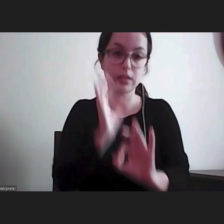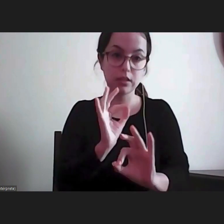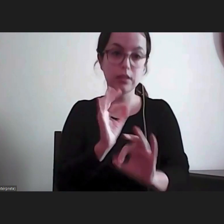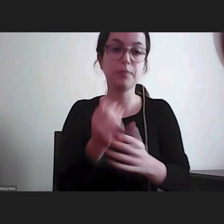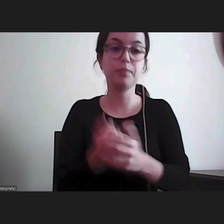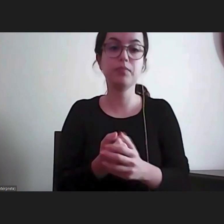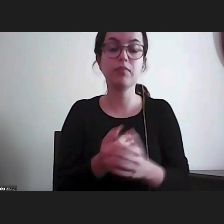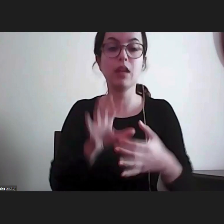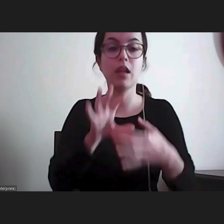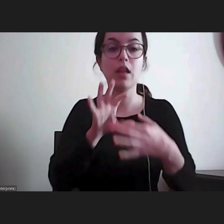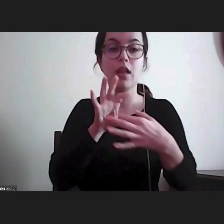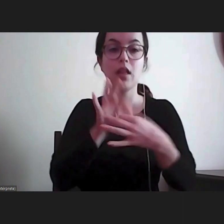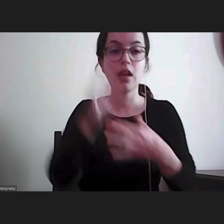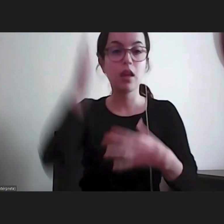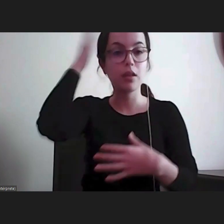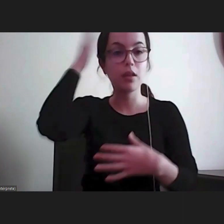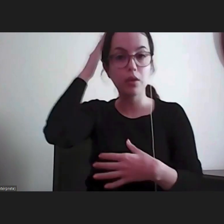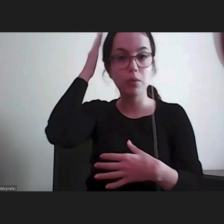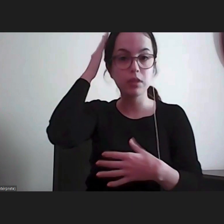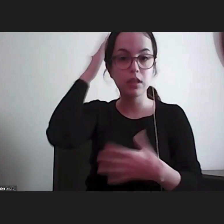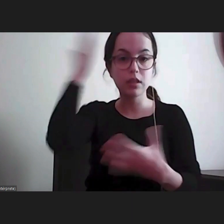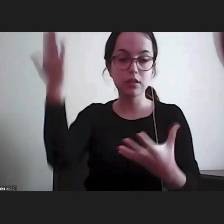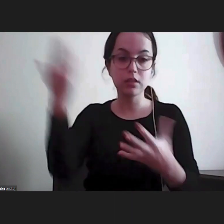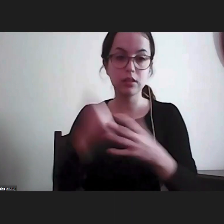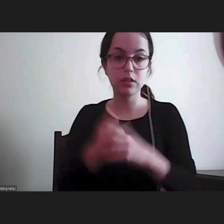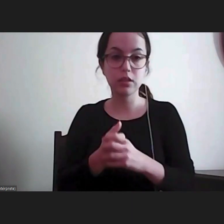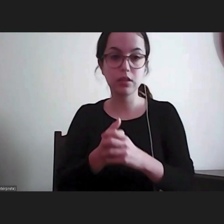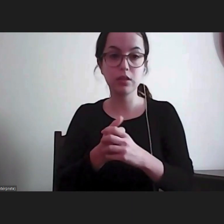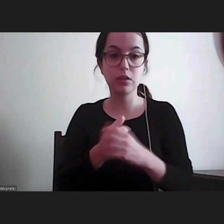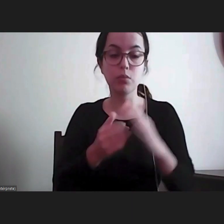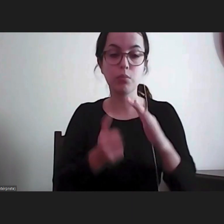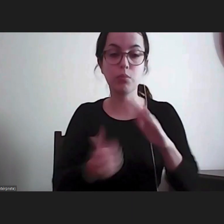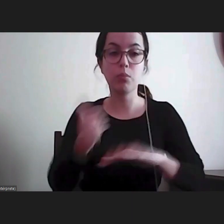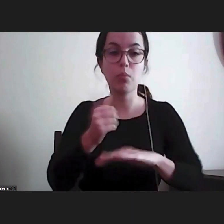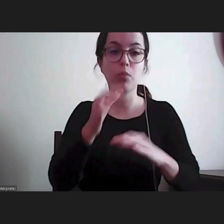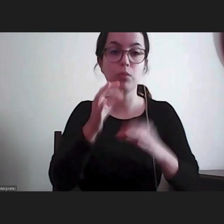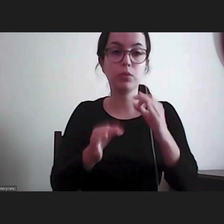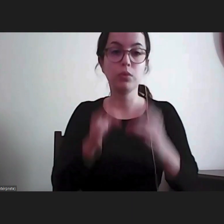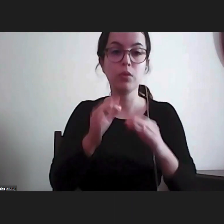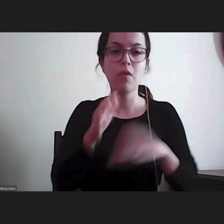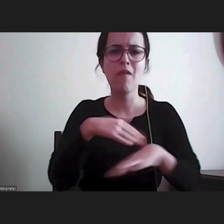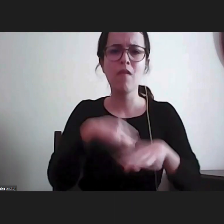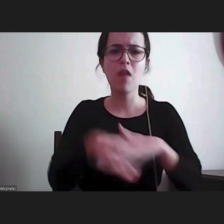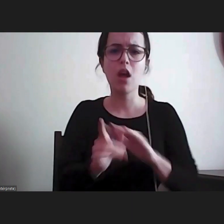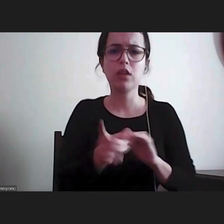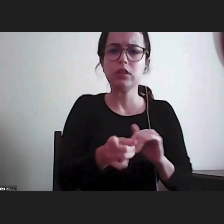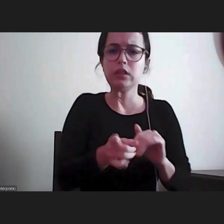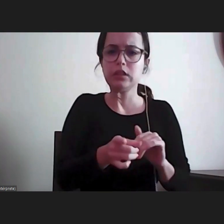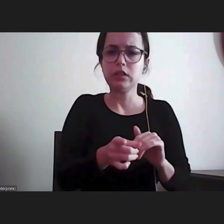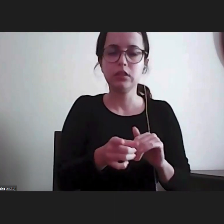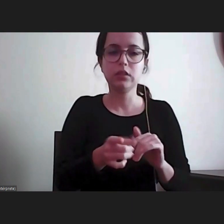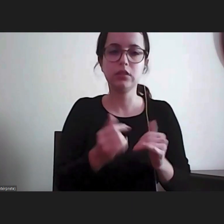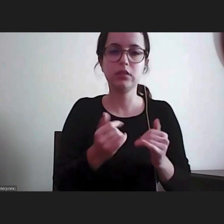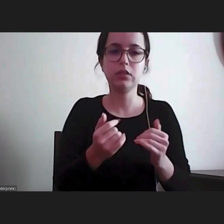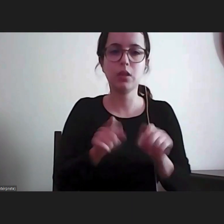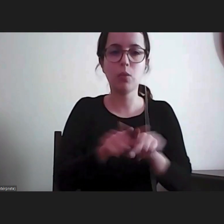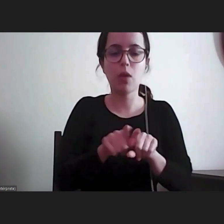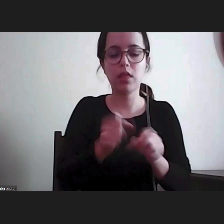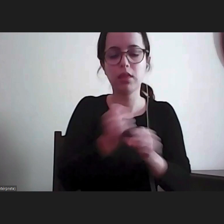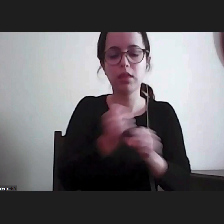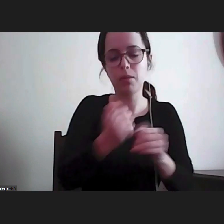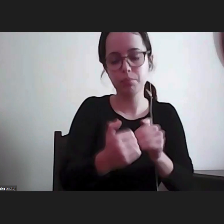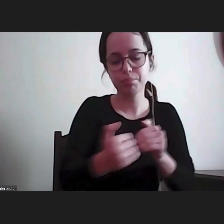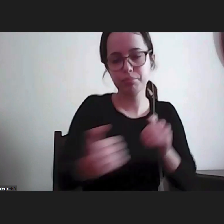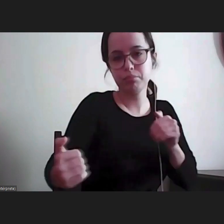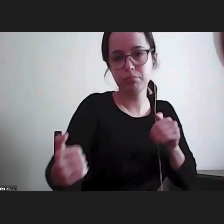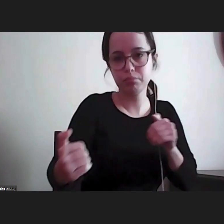competência, quanto ao âmbito de atuação do Provedor de Justiça, o é que faz o Provedor de Justiça com esta independência que lhe foi dada?